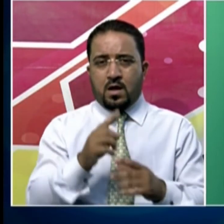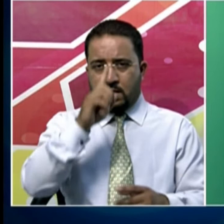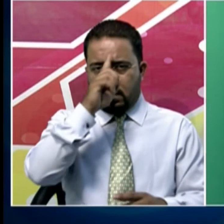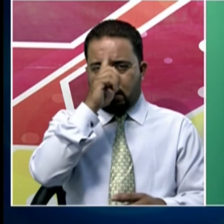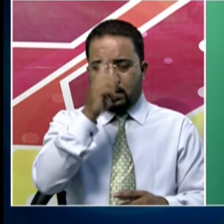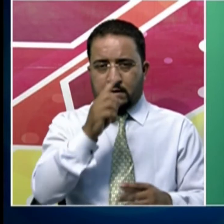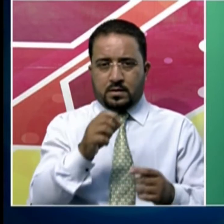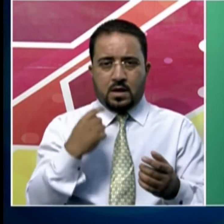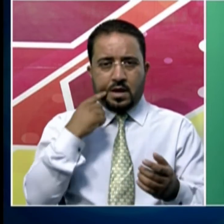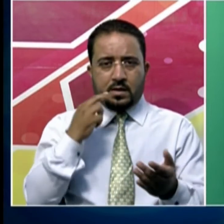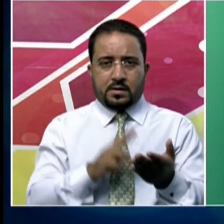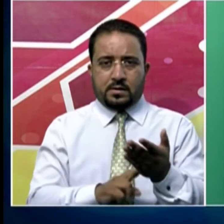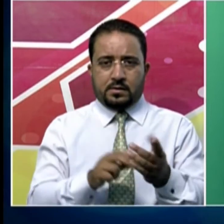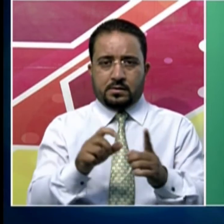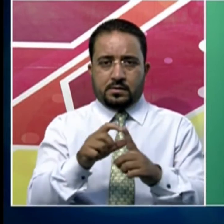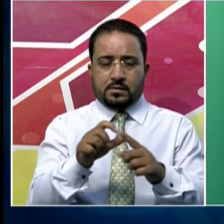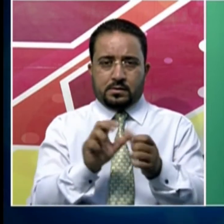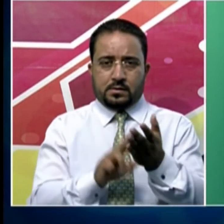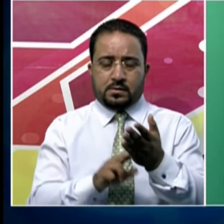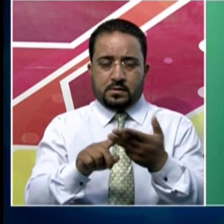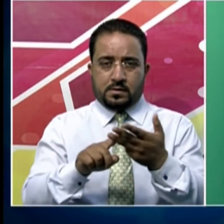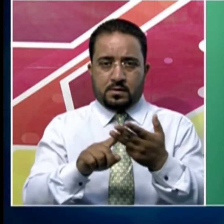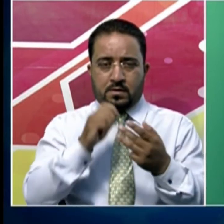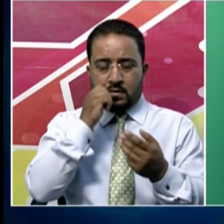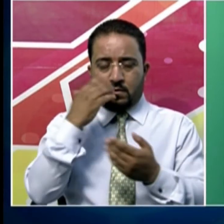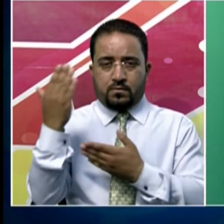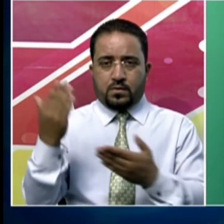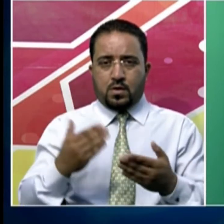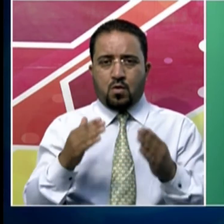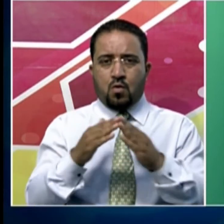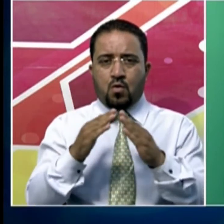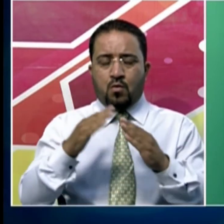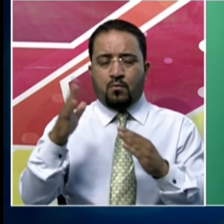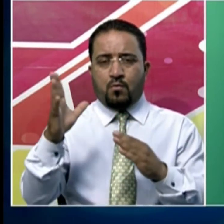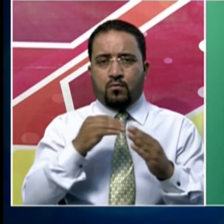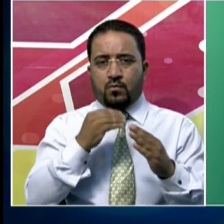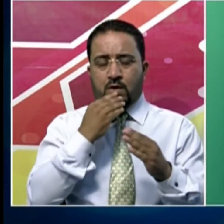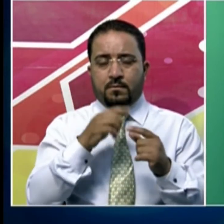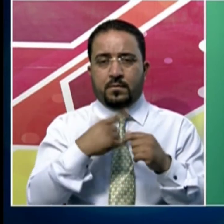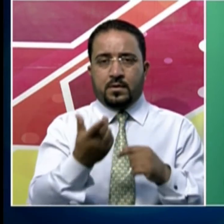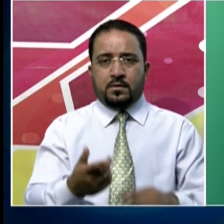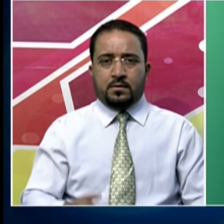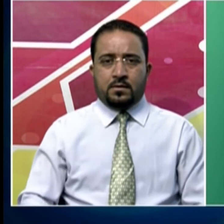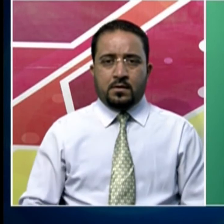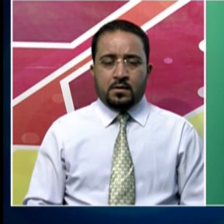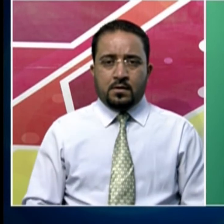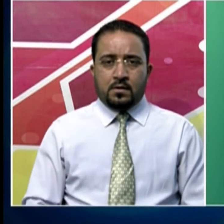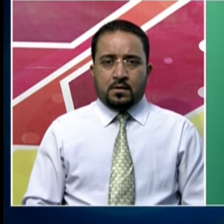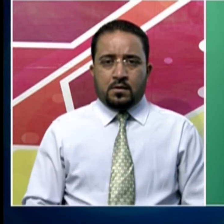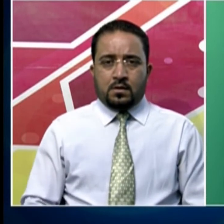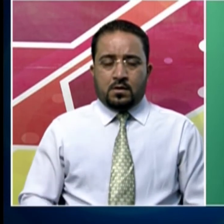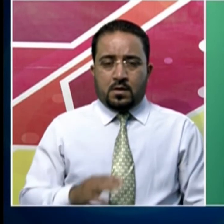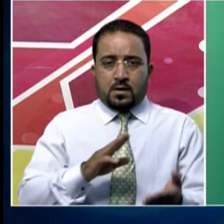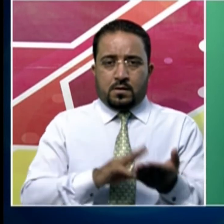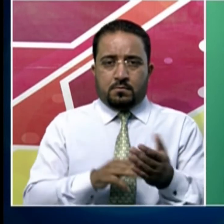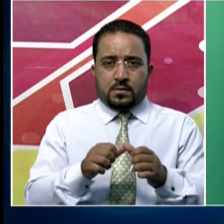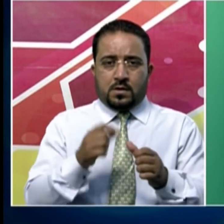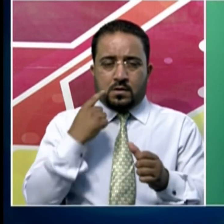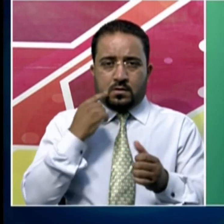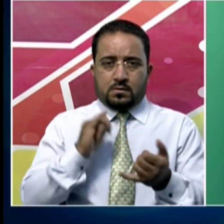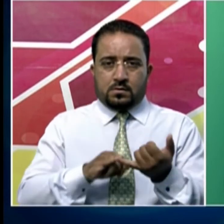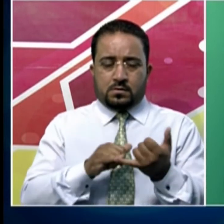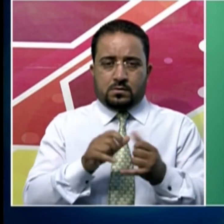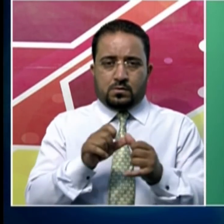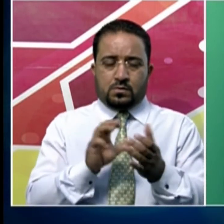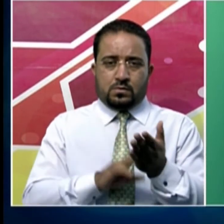بھارتی باشندوں کو ملک میں واپس لانے کے لیے یہ مشن شروع کیا